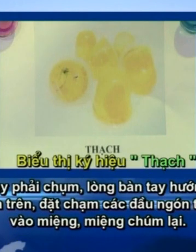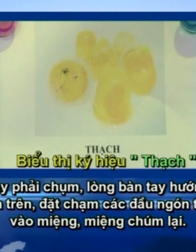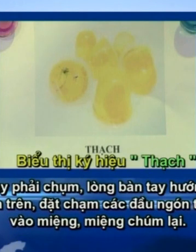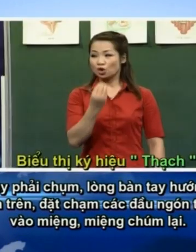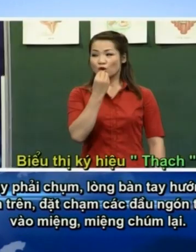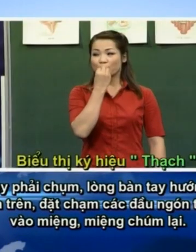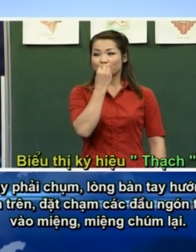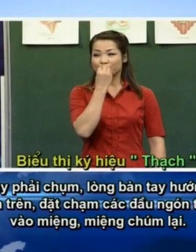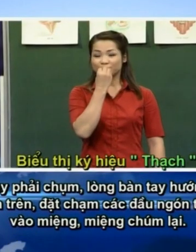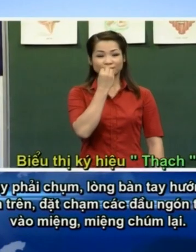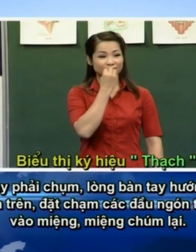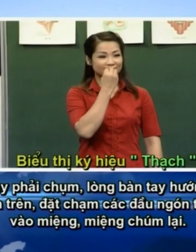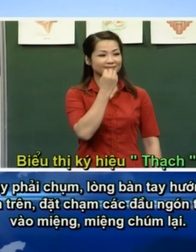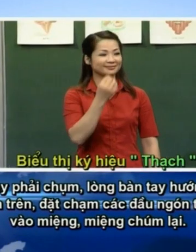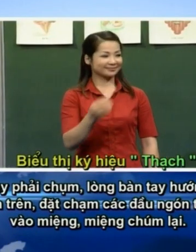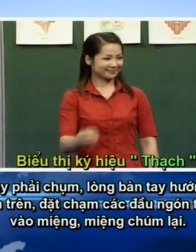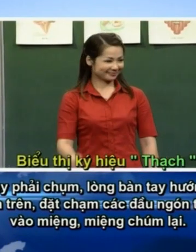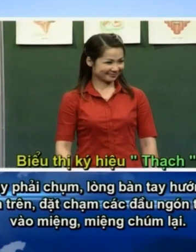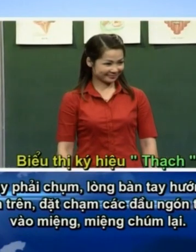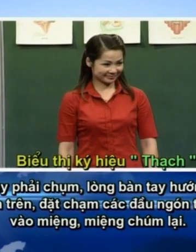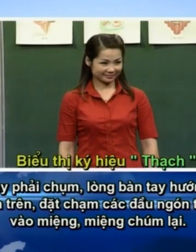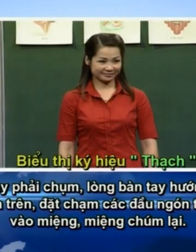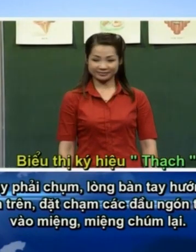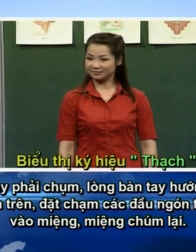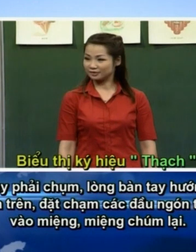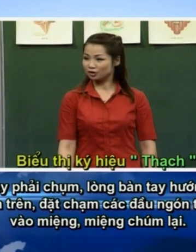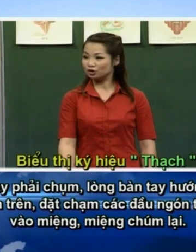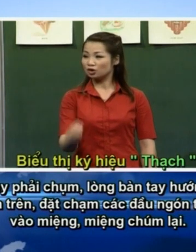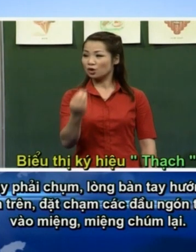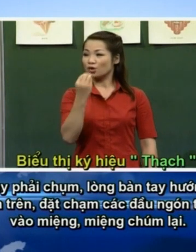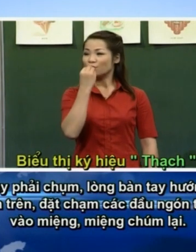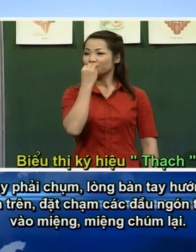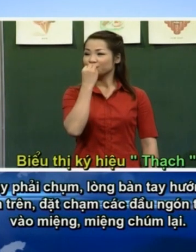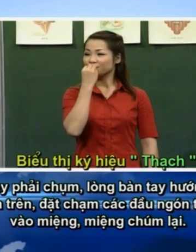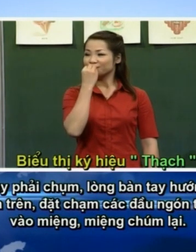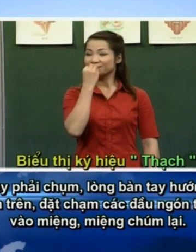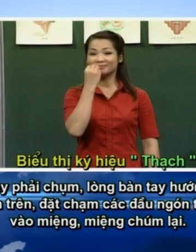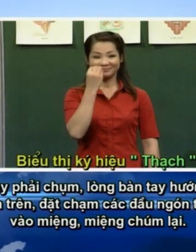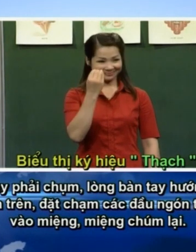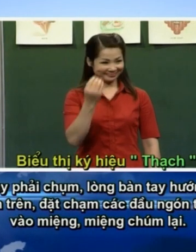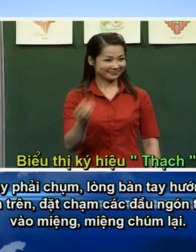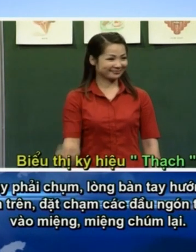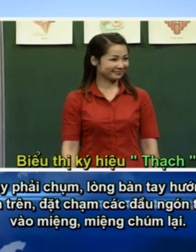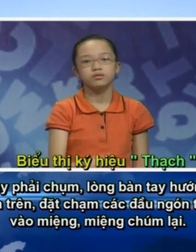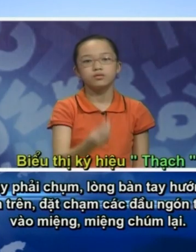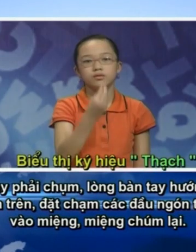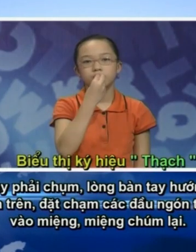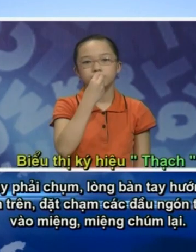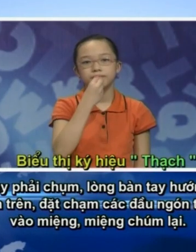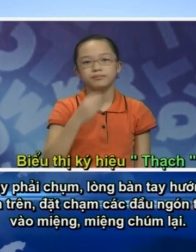Cách biểu tì ký hiệu thạch như sau Tay phải trùng, lòng bàn tay hướng lên trên, đặt chạm các đầu ngón tay vào miệng,